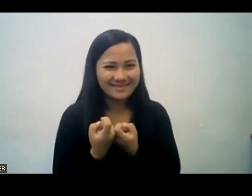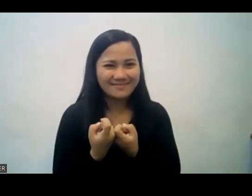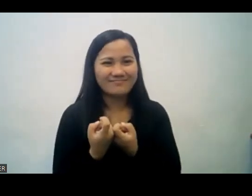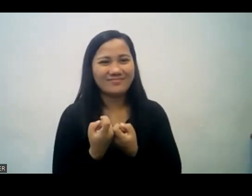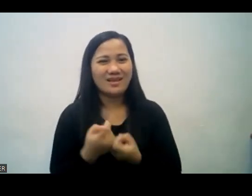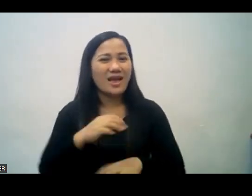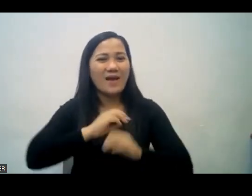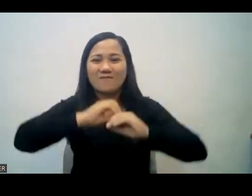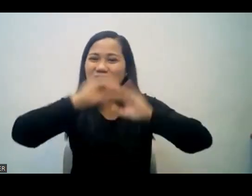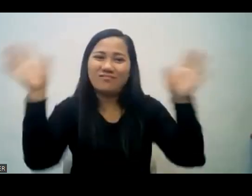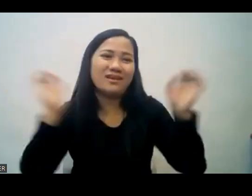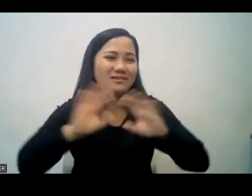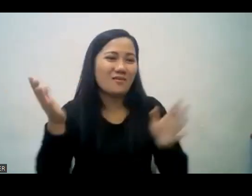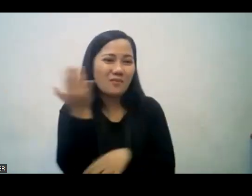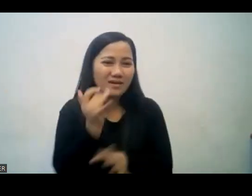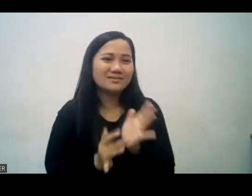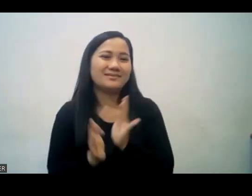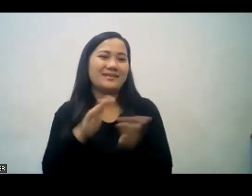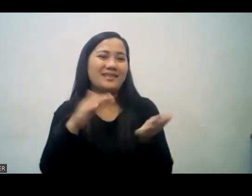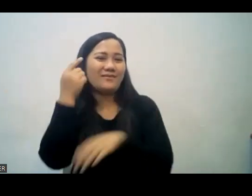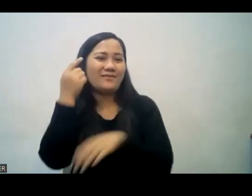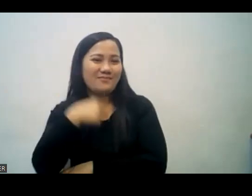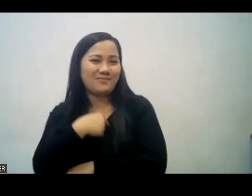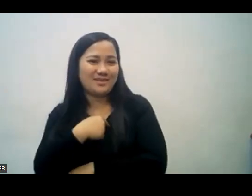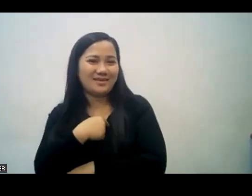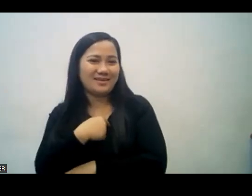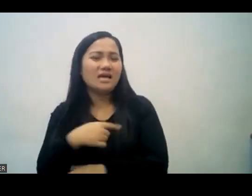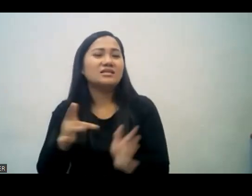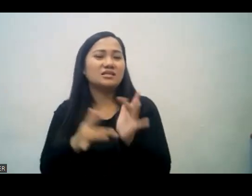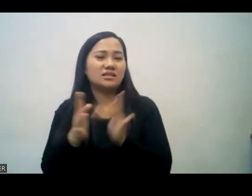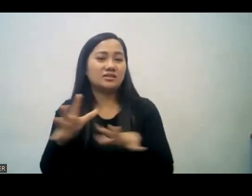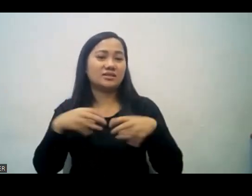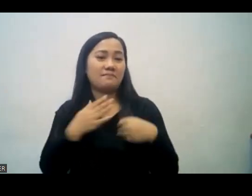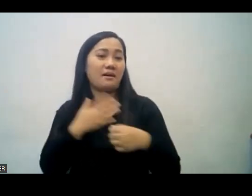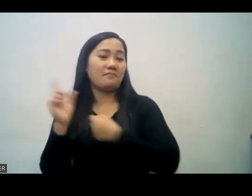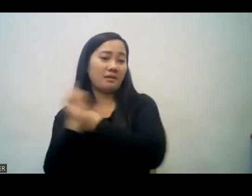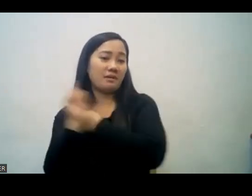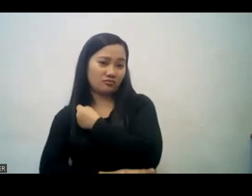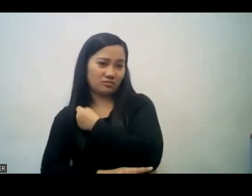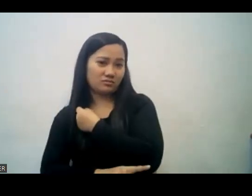why jesus had to die he took my punishment i will not come under god's judgment again